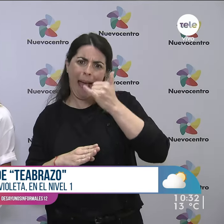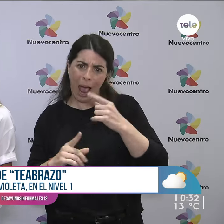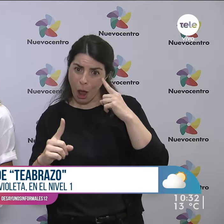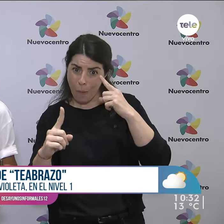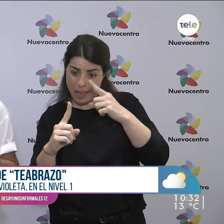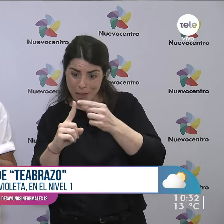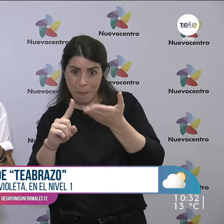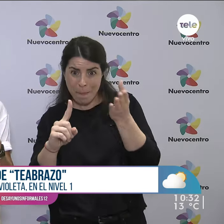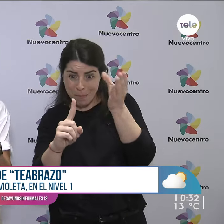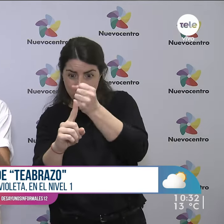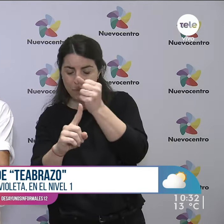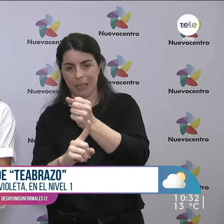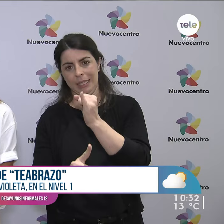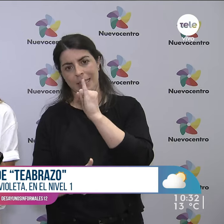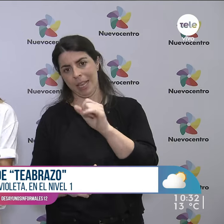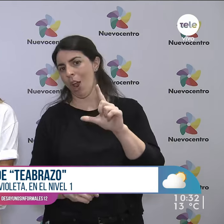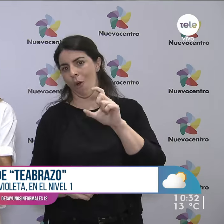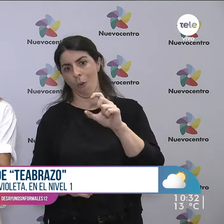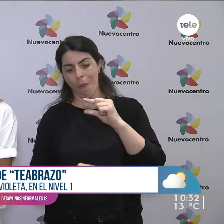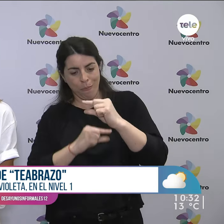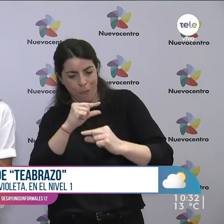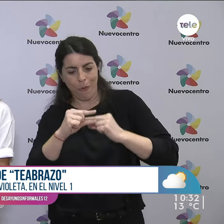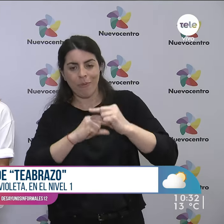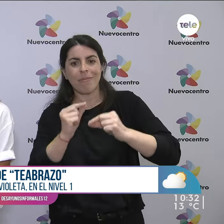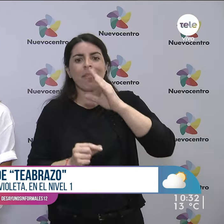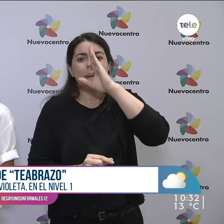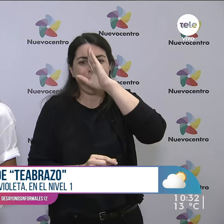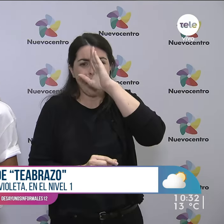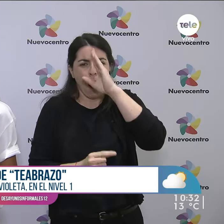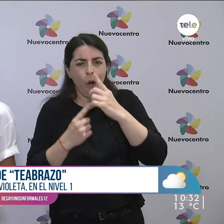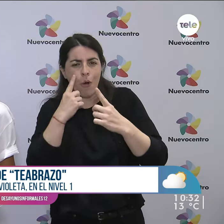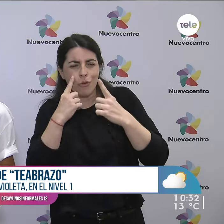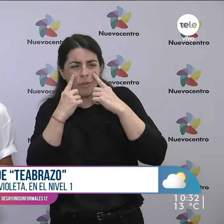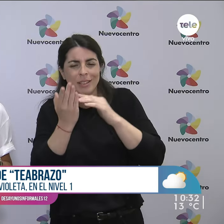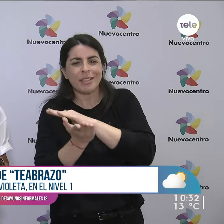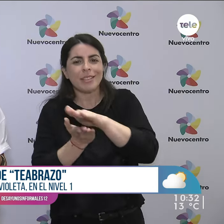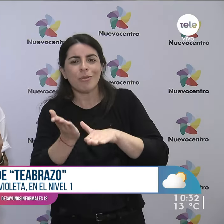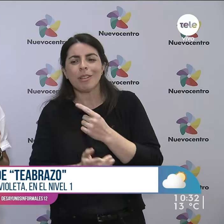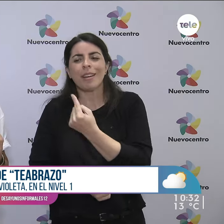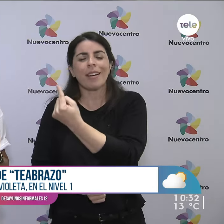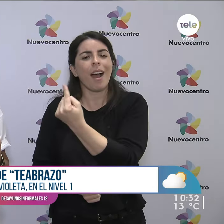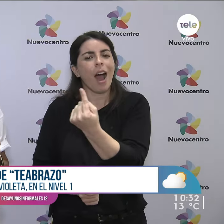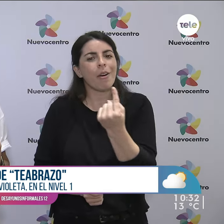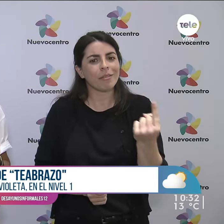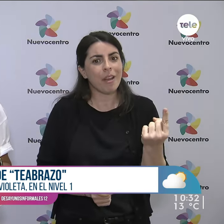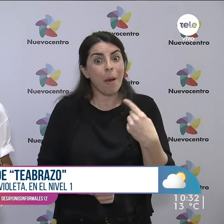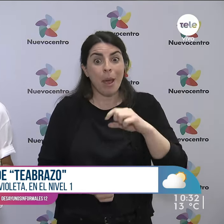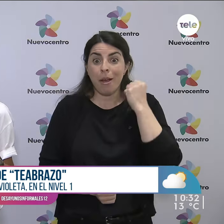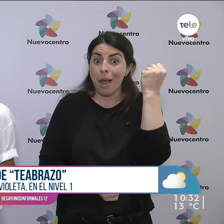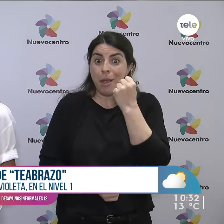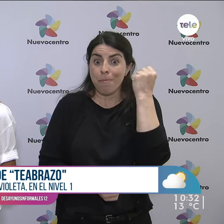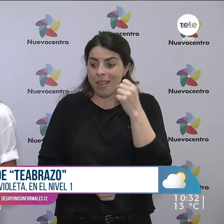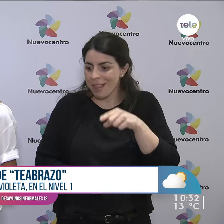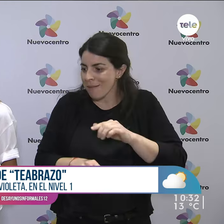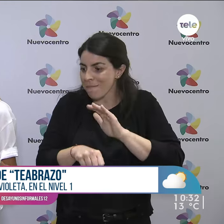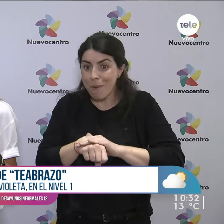lugar a dudas. Cada día vamos aprendiendo y vamos conociendo un poco más. Pero es importante, este espacio de Te Abrazo